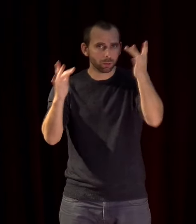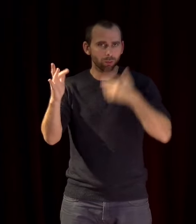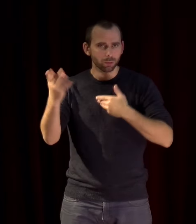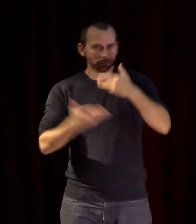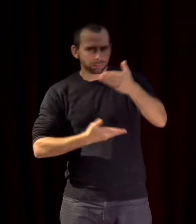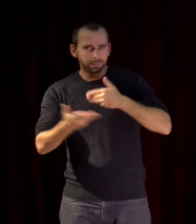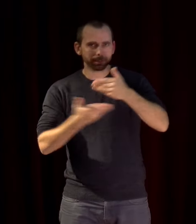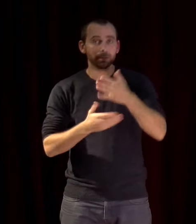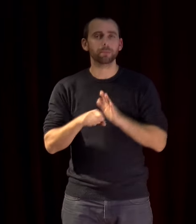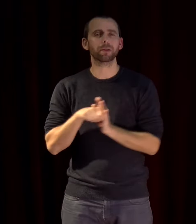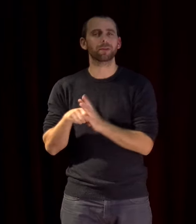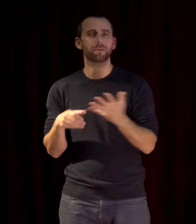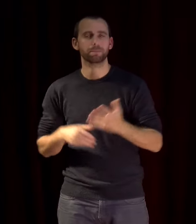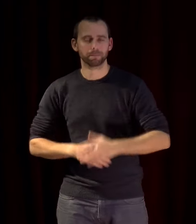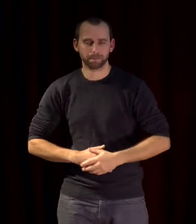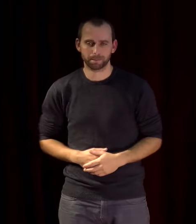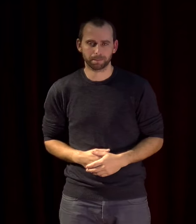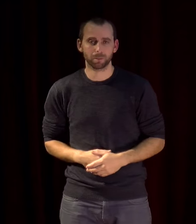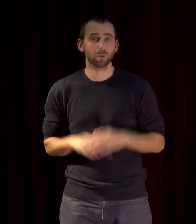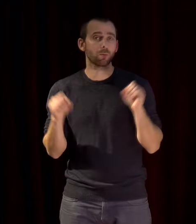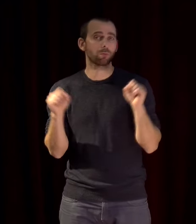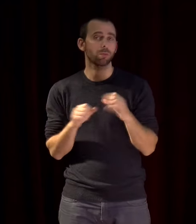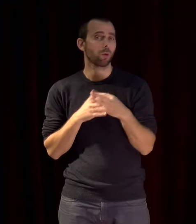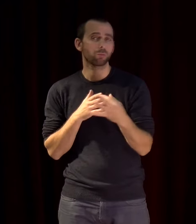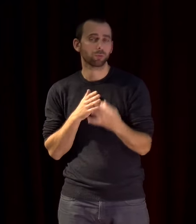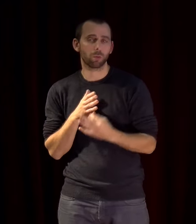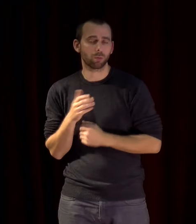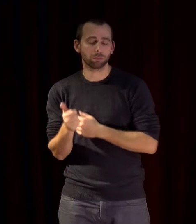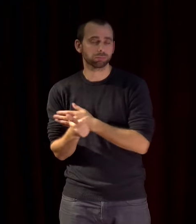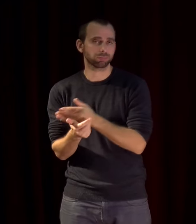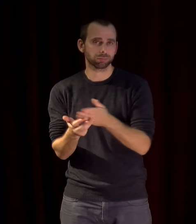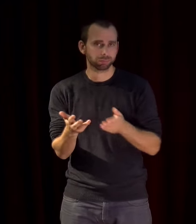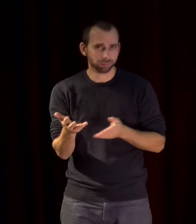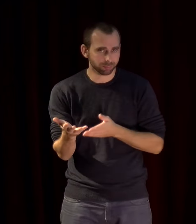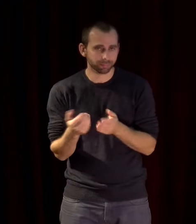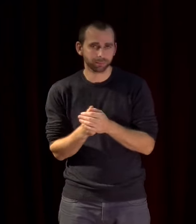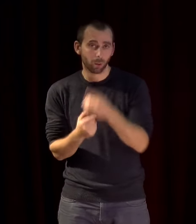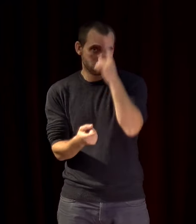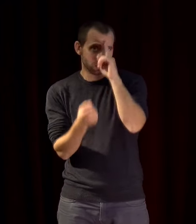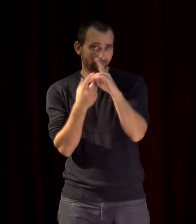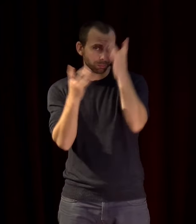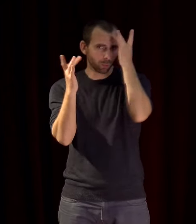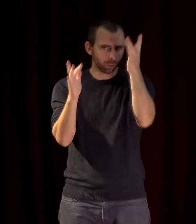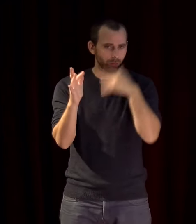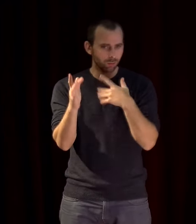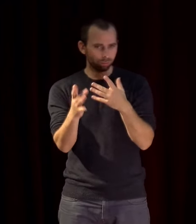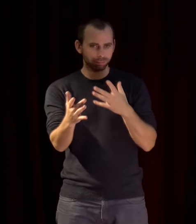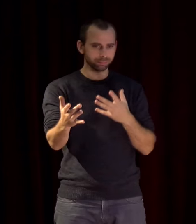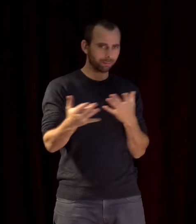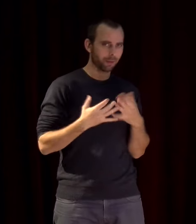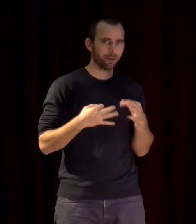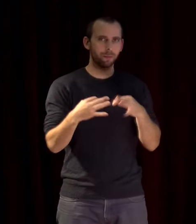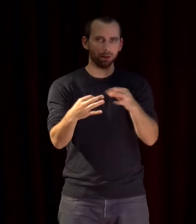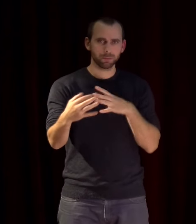parmi les différentes options possibles pour réorienter un partenariat culturel entre nos pays